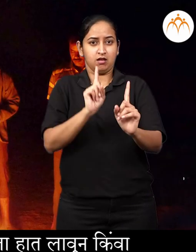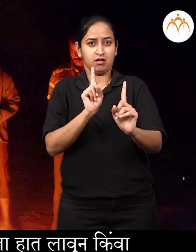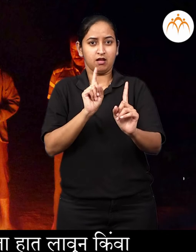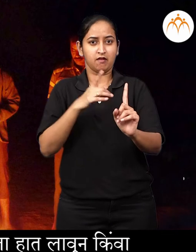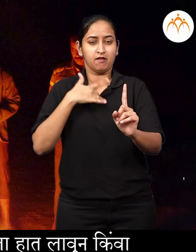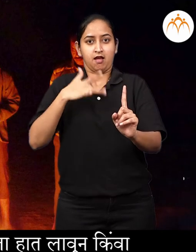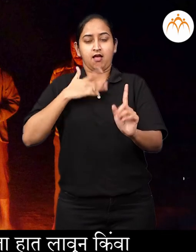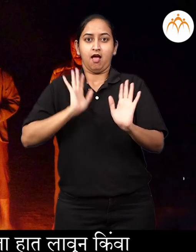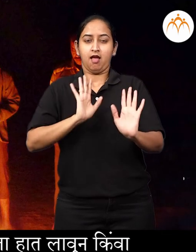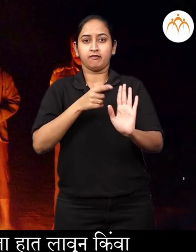आनुभवू शकतो